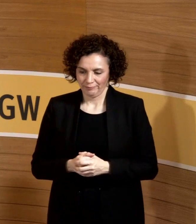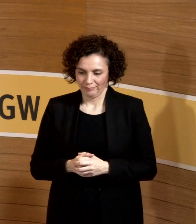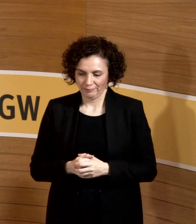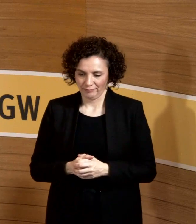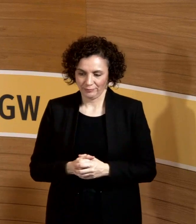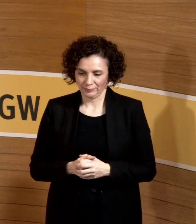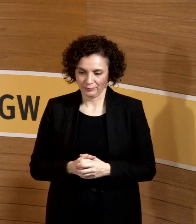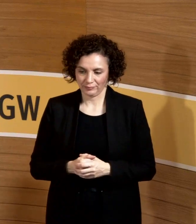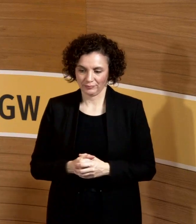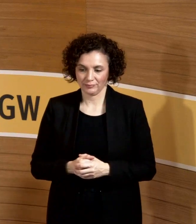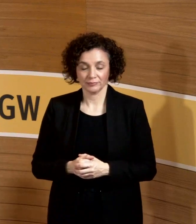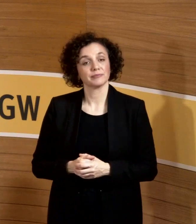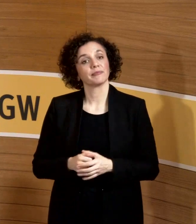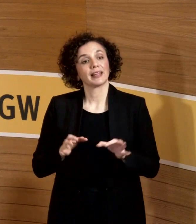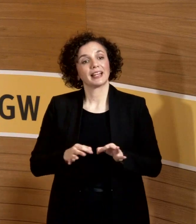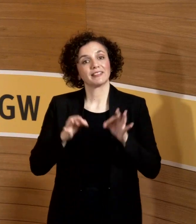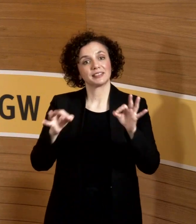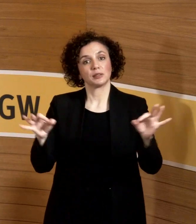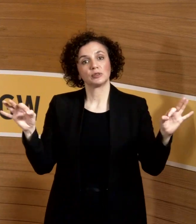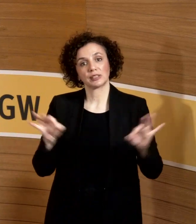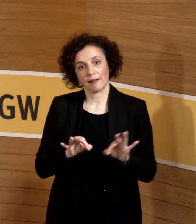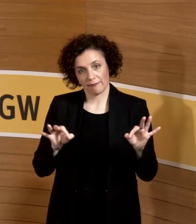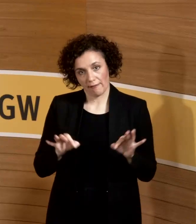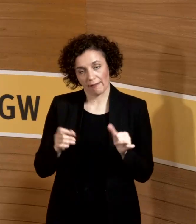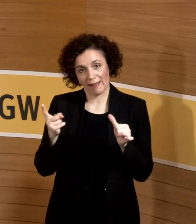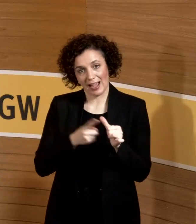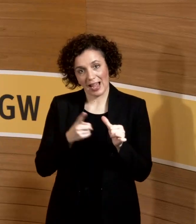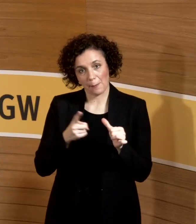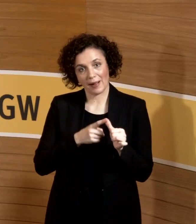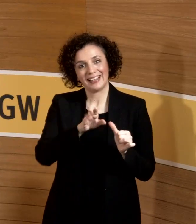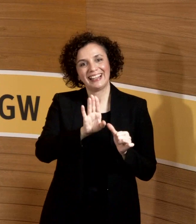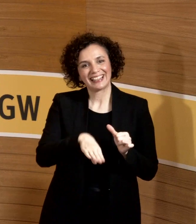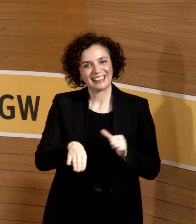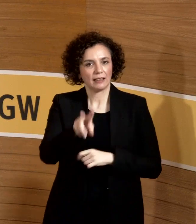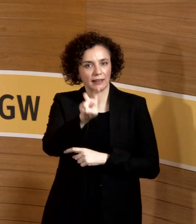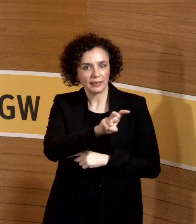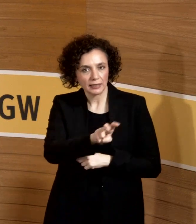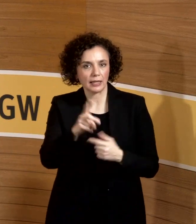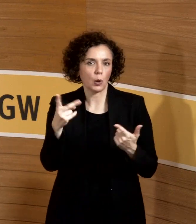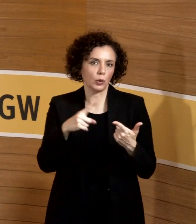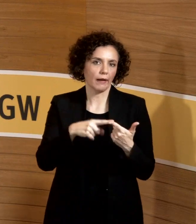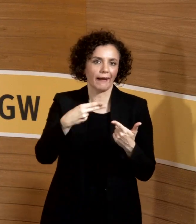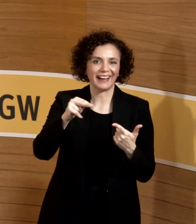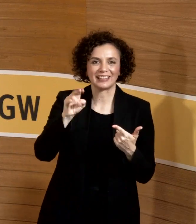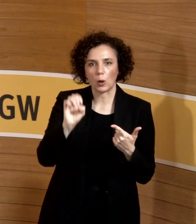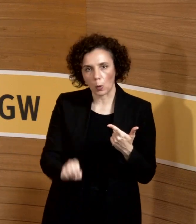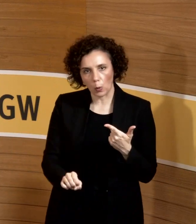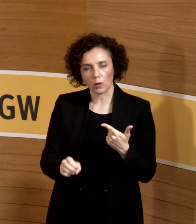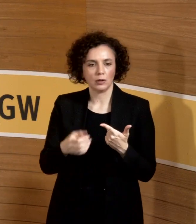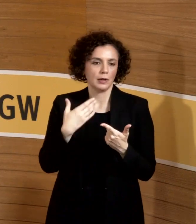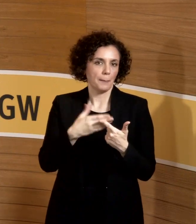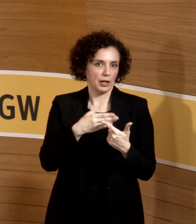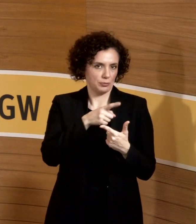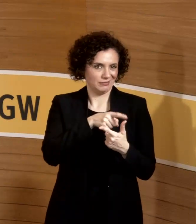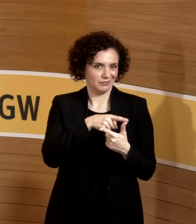potenzielle Gefährdungsareale. Die Kinderklinik oder auch HNO, ist gemischt, wer halt Kontakt zu Kindern hat beruflich